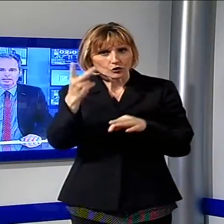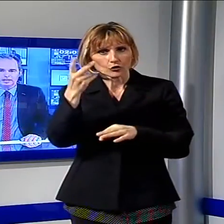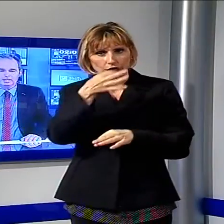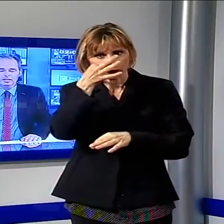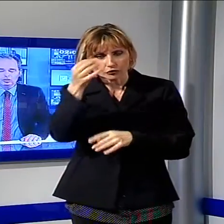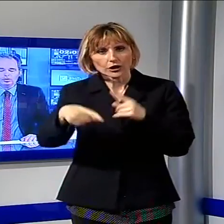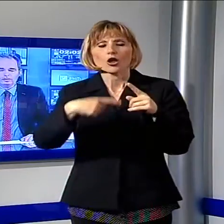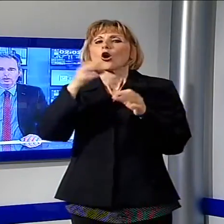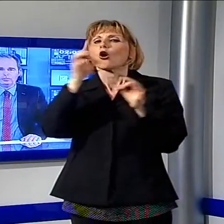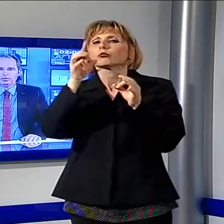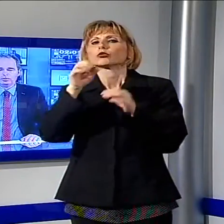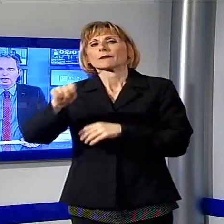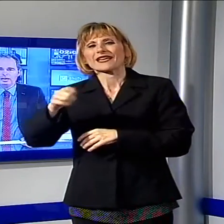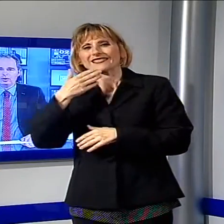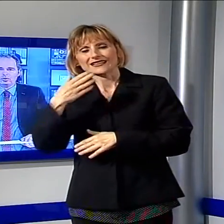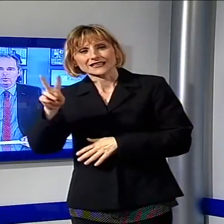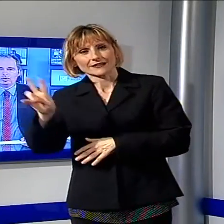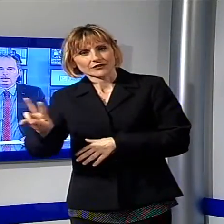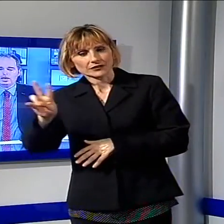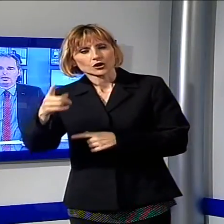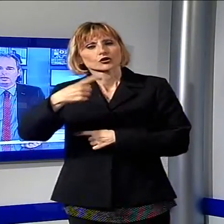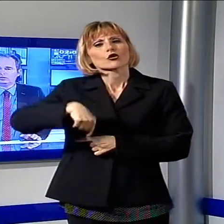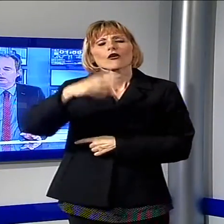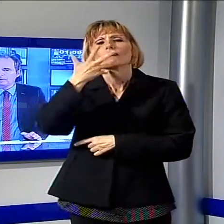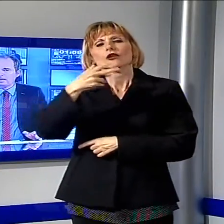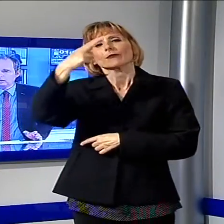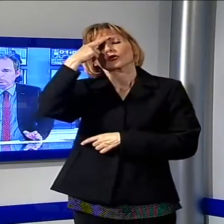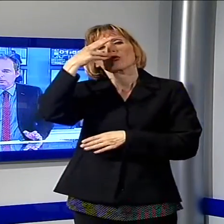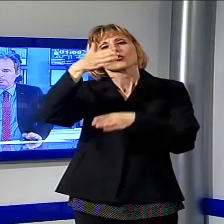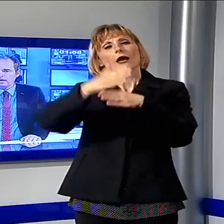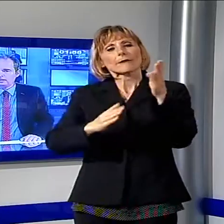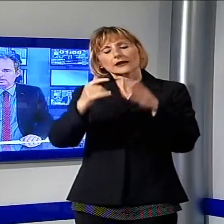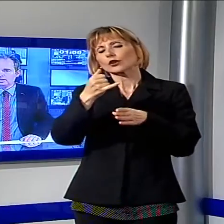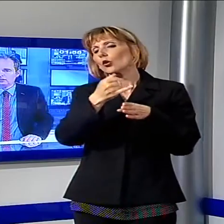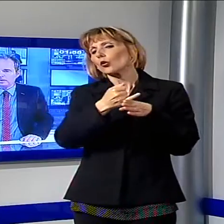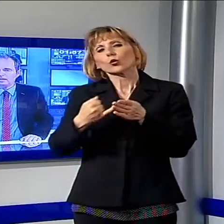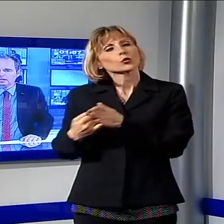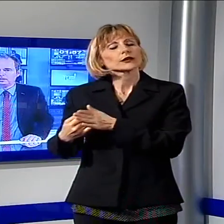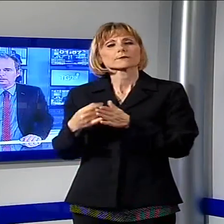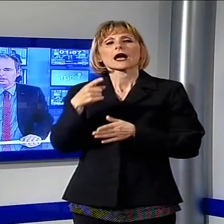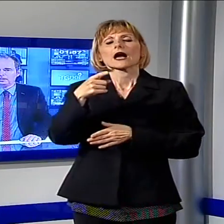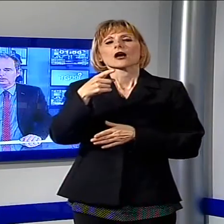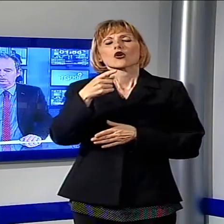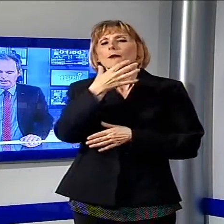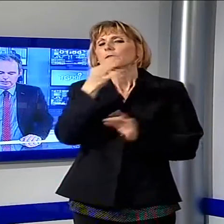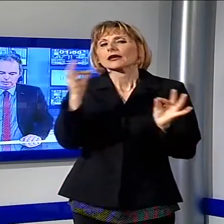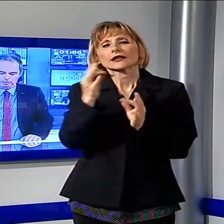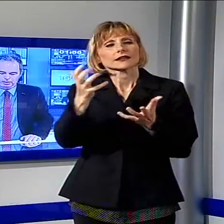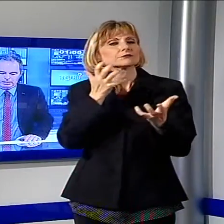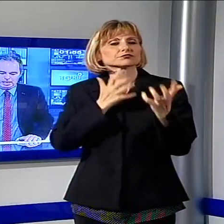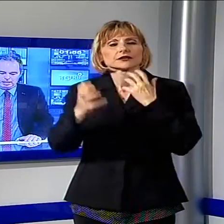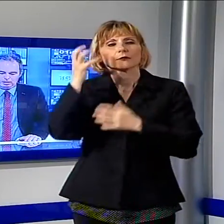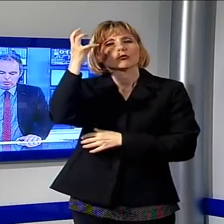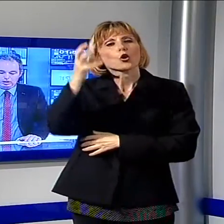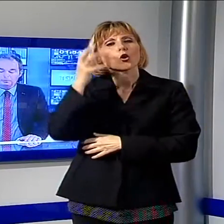Pietrasanta. Noi vogliamo ricordarlo con una parte, l'ultima parte della splendida interpretazione della